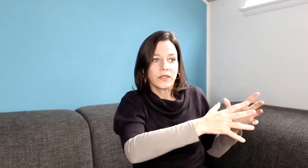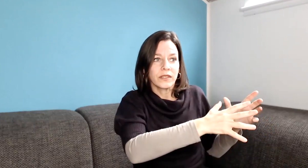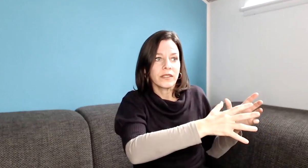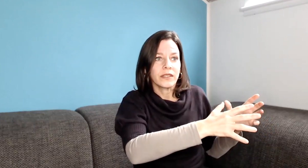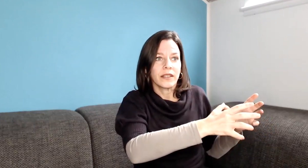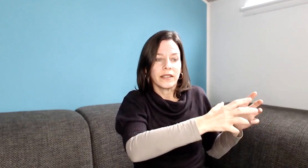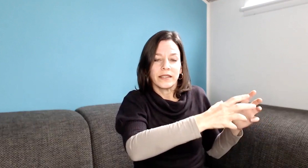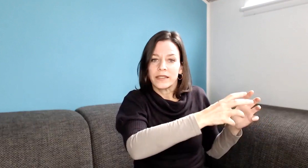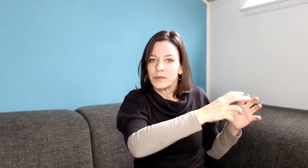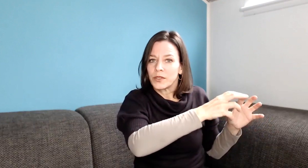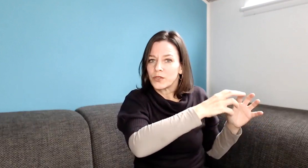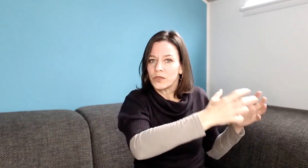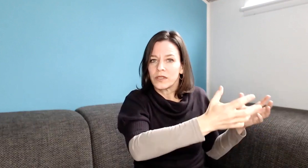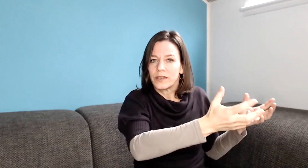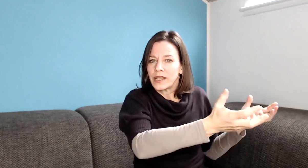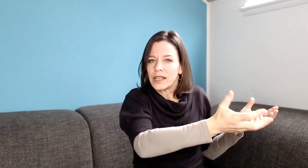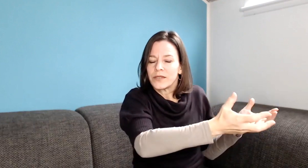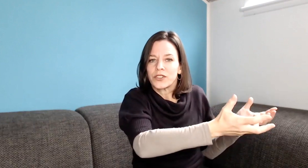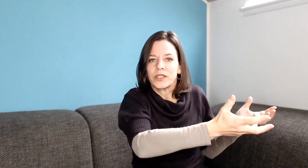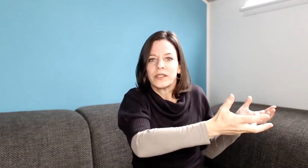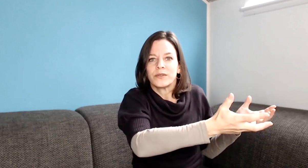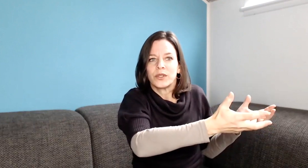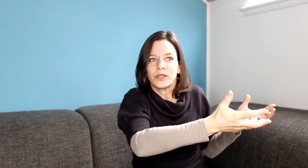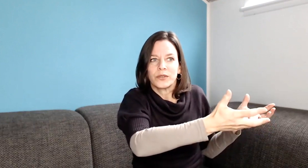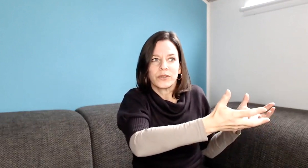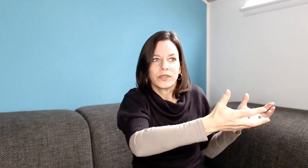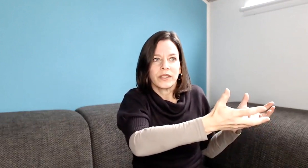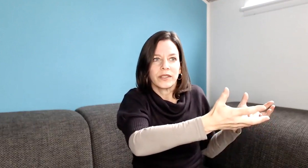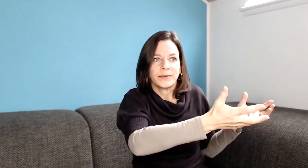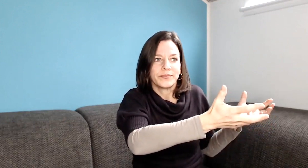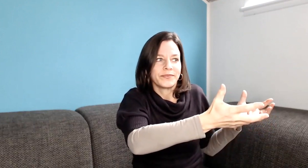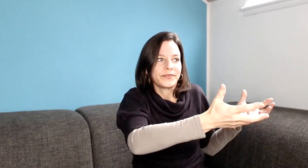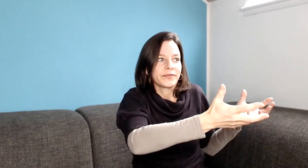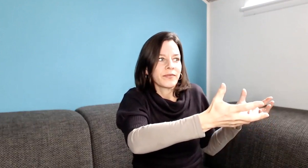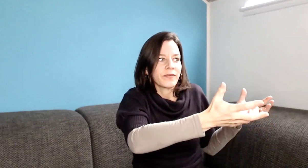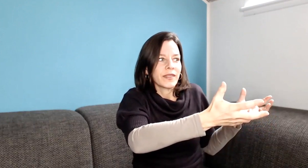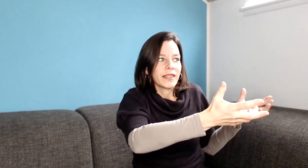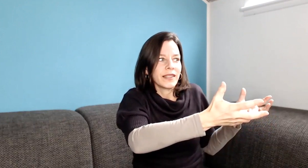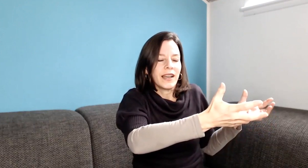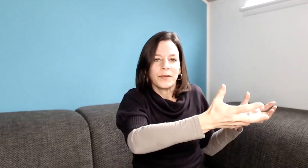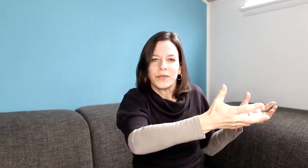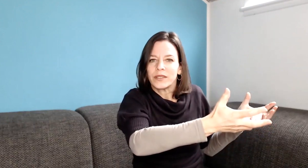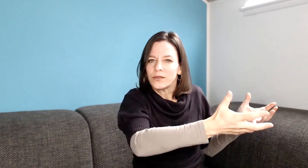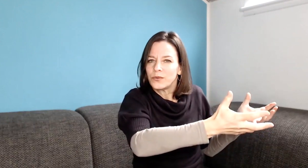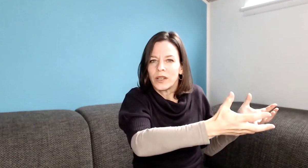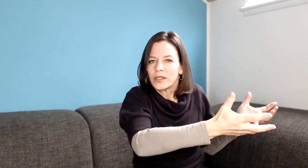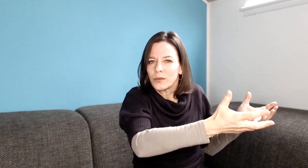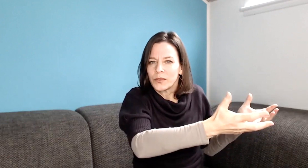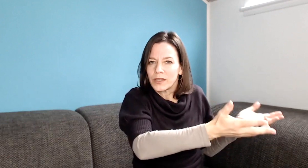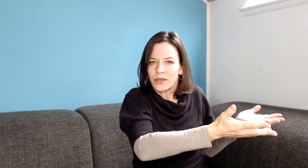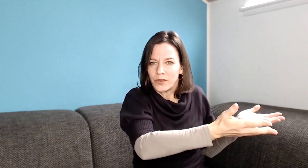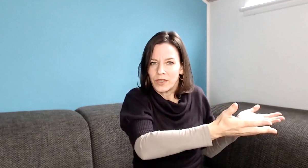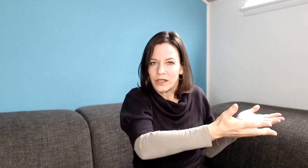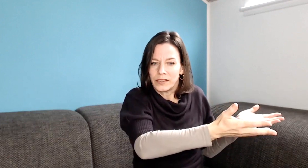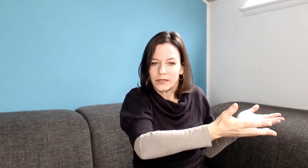Ansonsten ist es eben das Schönste, weil sie alles verstehen wollen und am wenigsten voreingenommen sind einfach von allen.